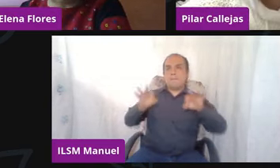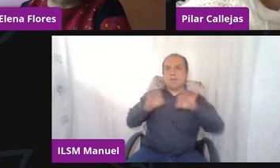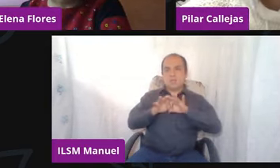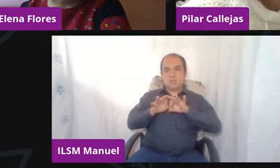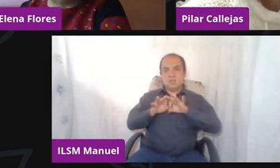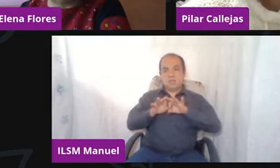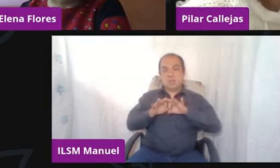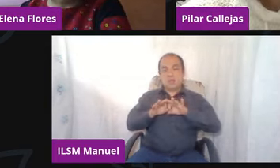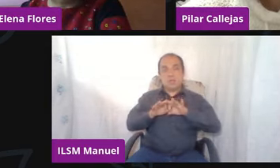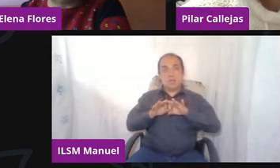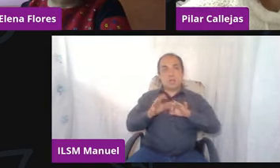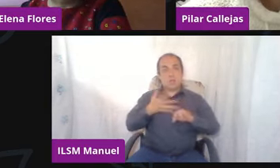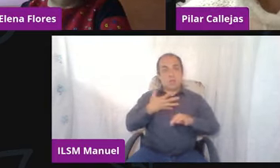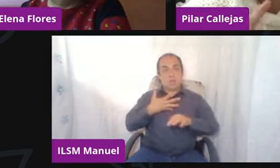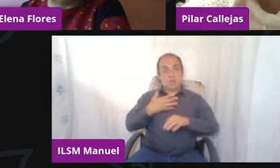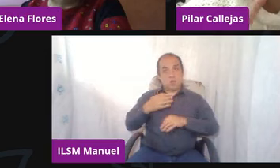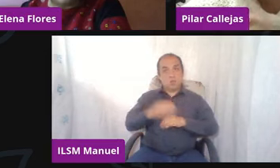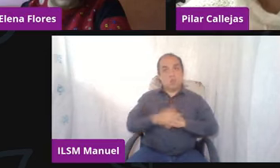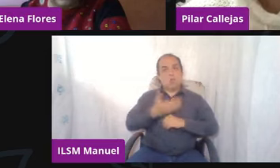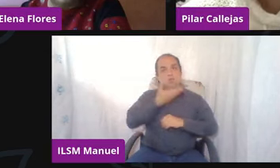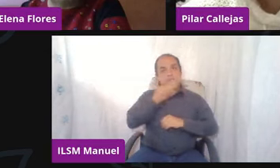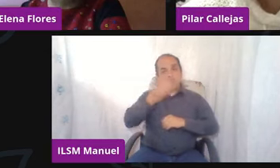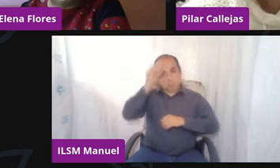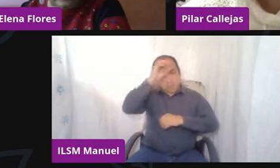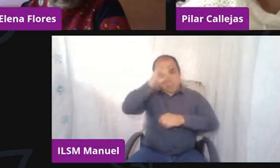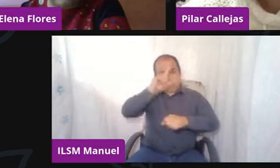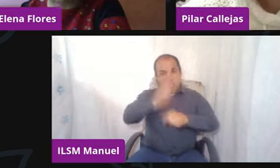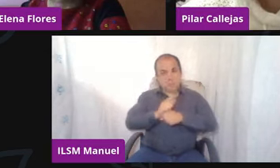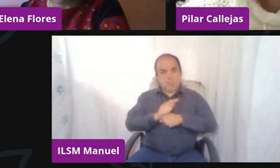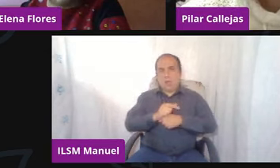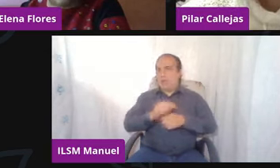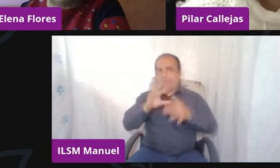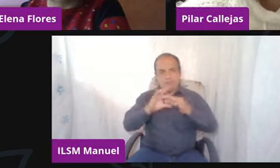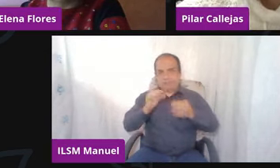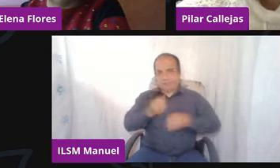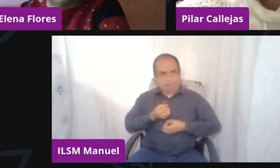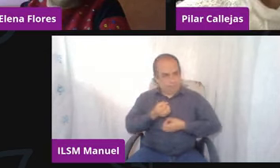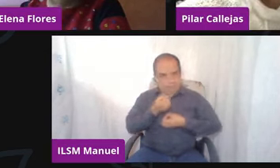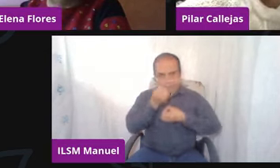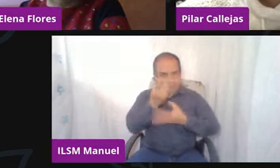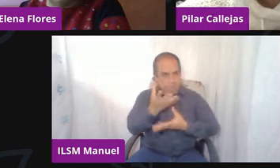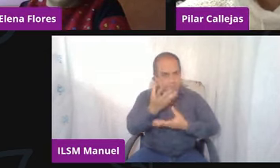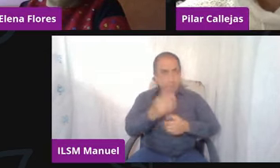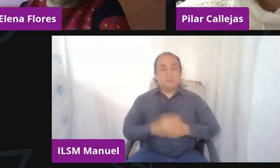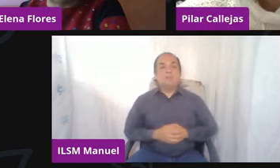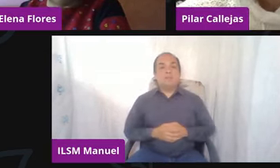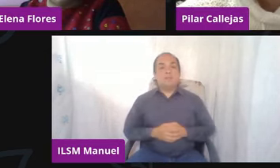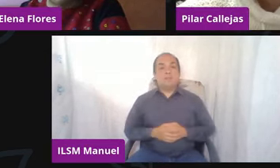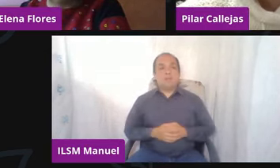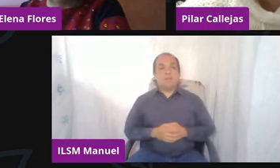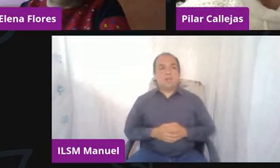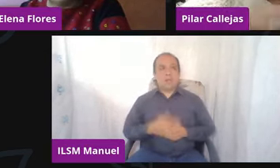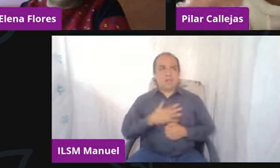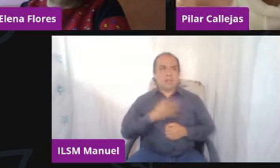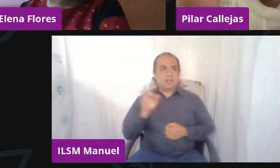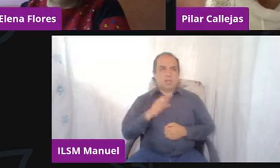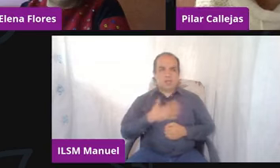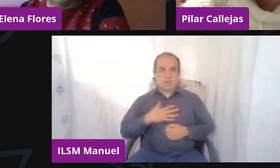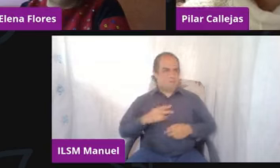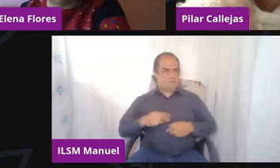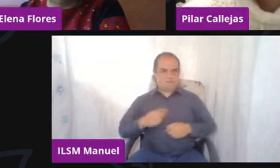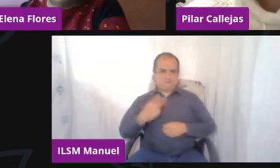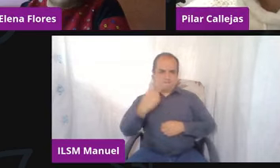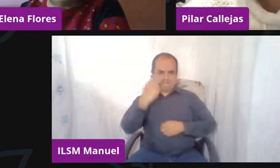en la que estamos muy acostumbrados a no externalizar emociones. Puede ser que para que no me vean débil o puede ser para no